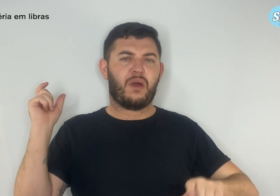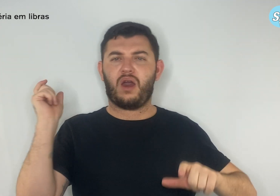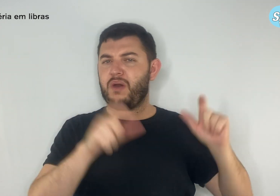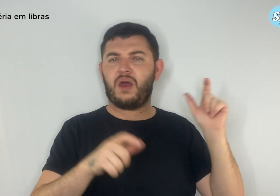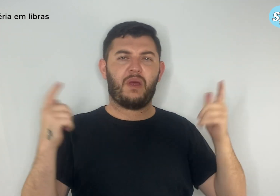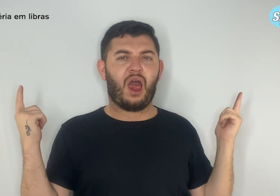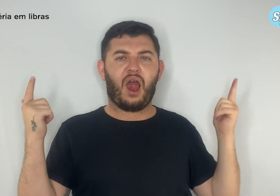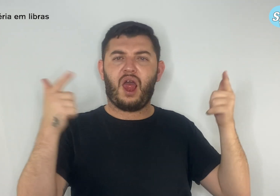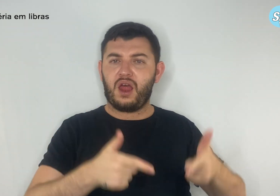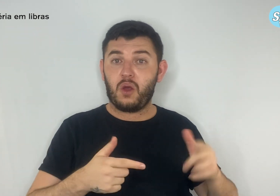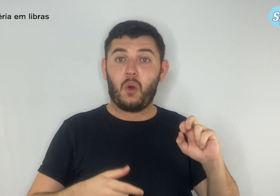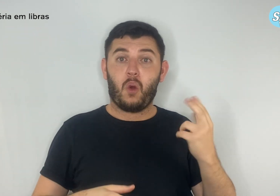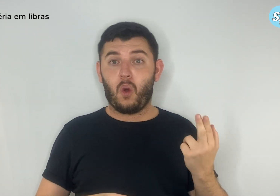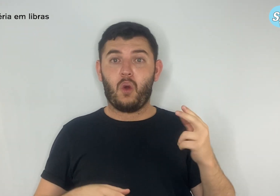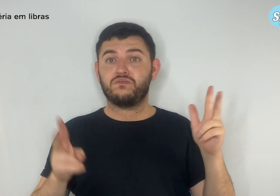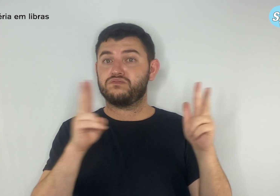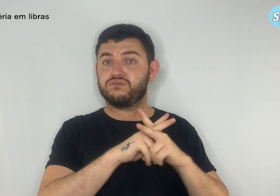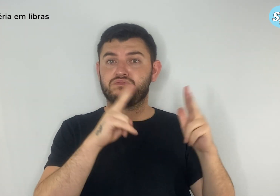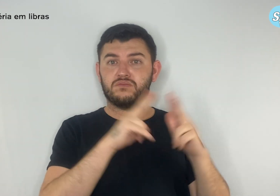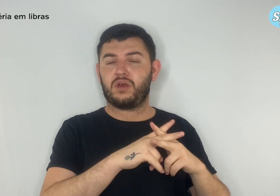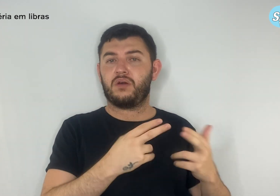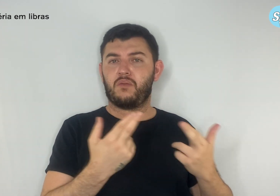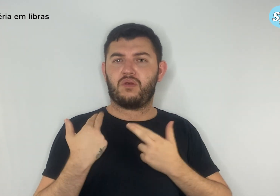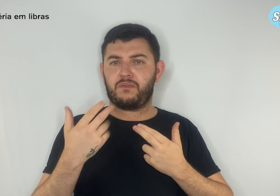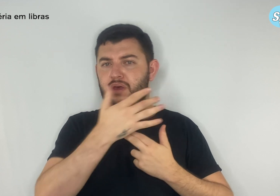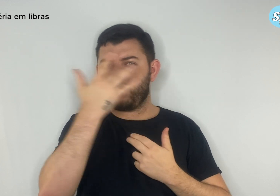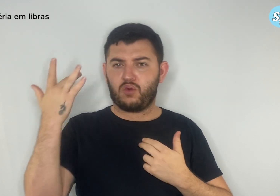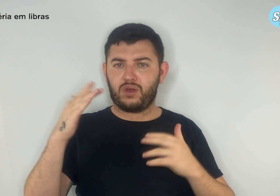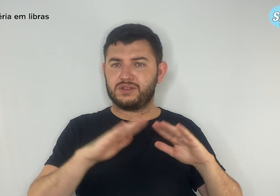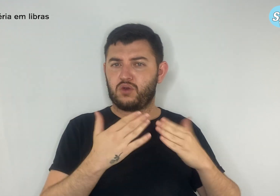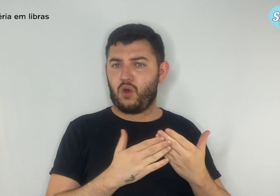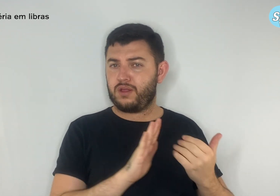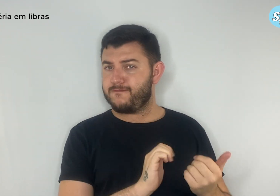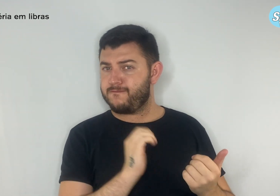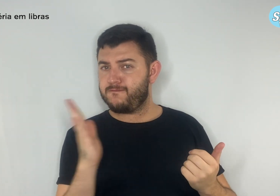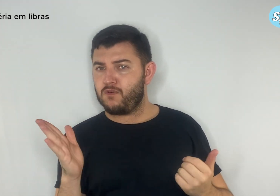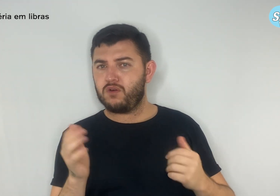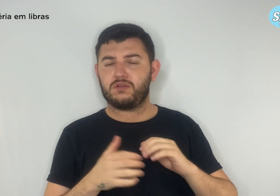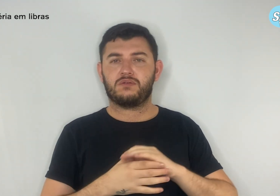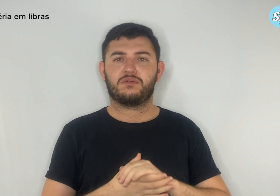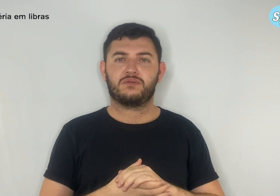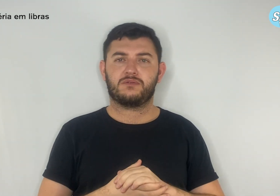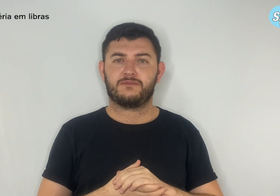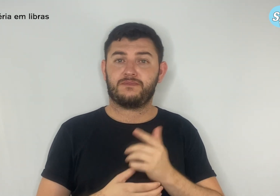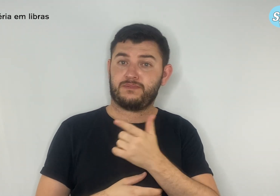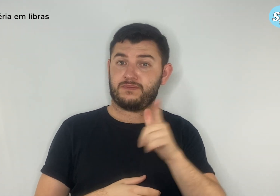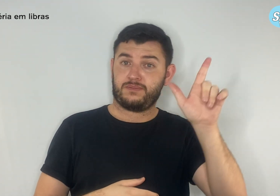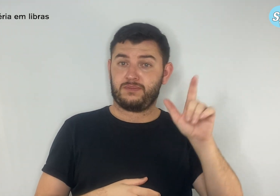de fora da escola. Outra iniciativa importante de prevenção da violência é